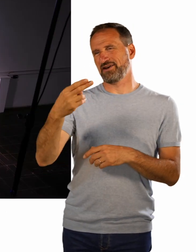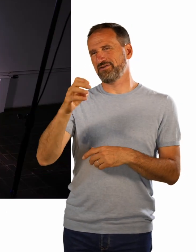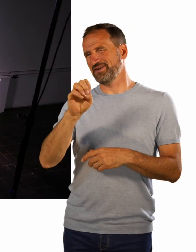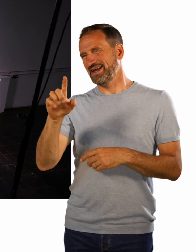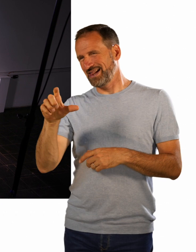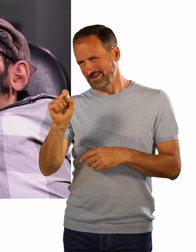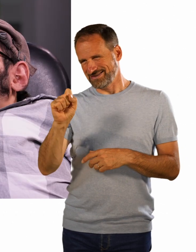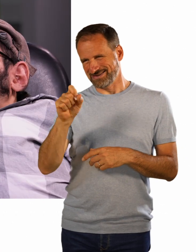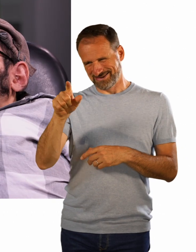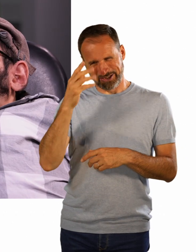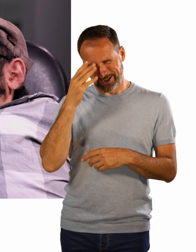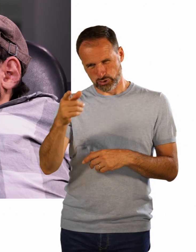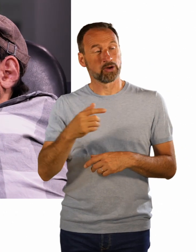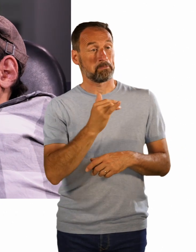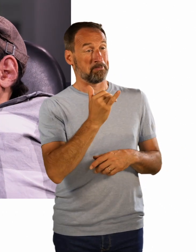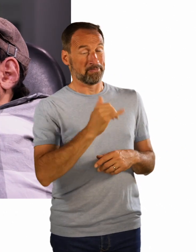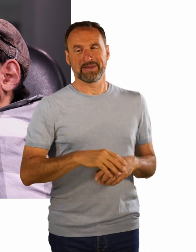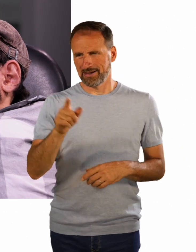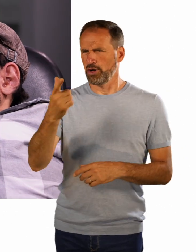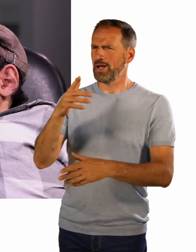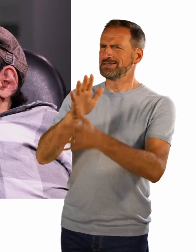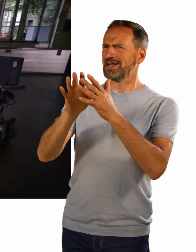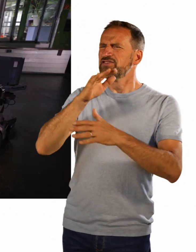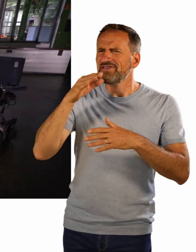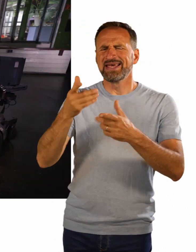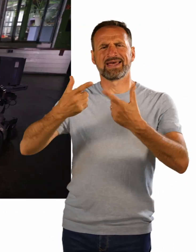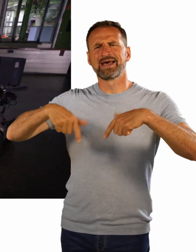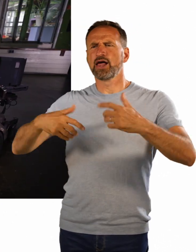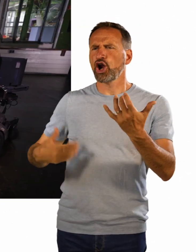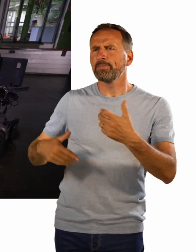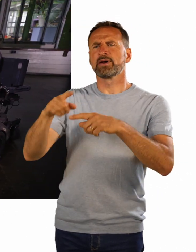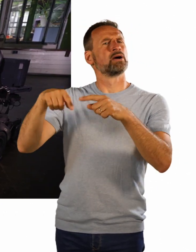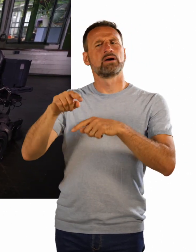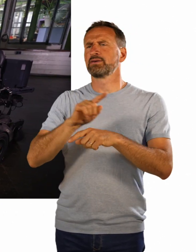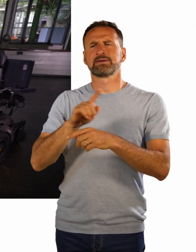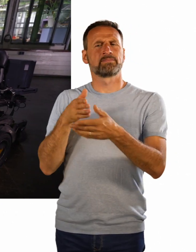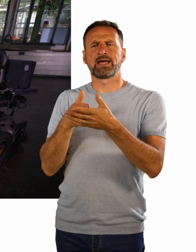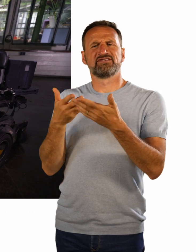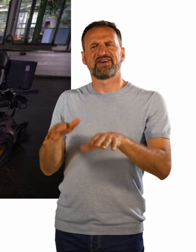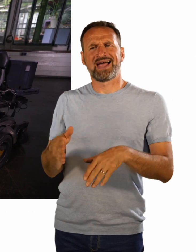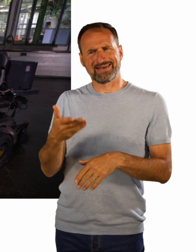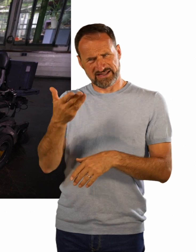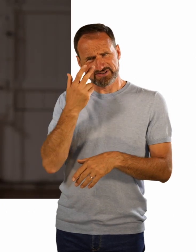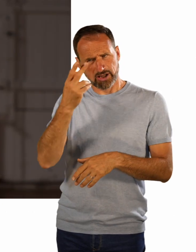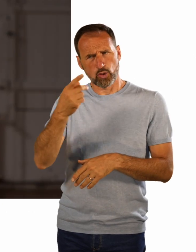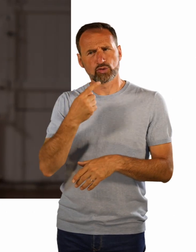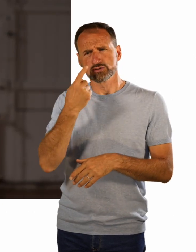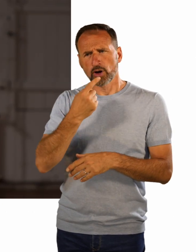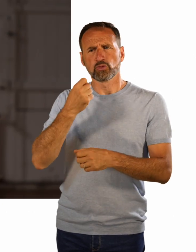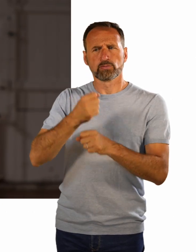viele Clubs zum Beispiel gar nicht barrierefrei sind. Wie ist das da bei dir in Bochum, Dortmund und Umgebung? Bochum ist ziemlich